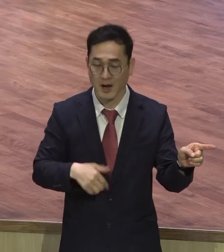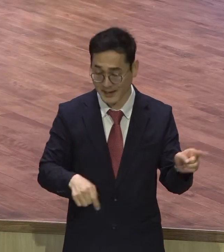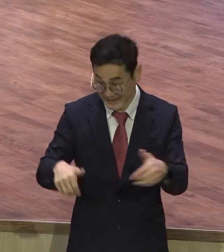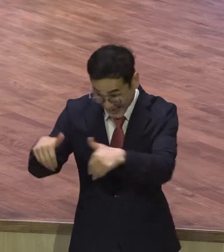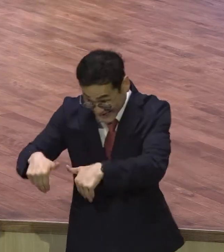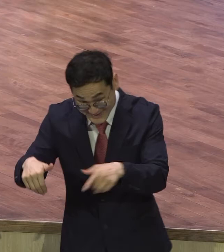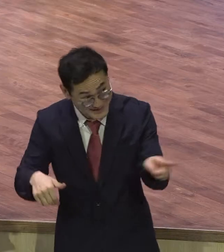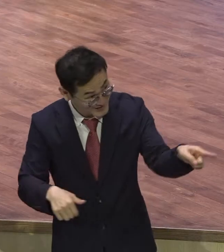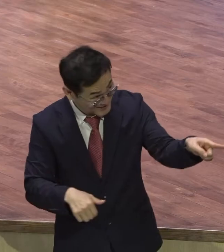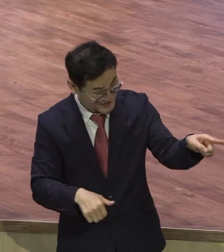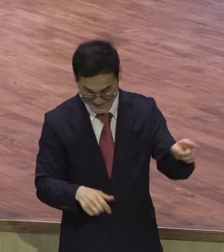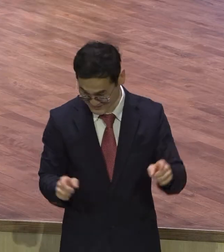않겠나라는 믿음이에요.